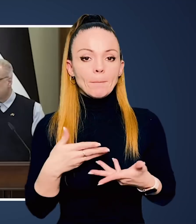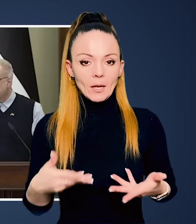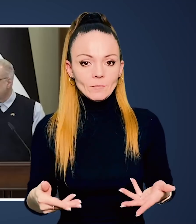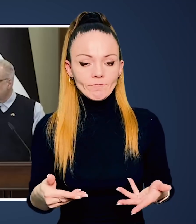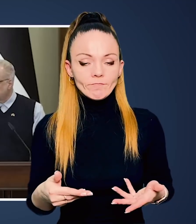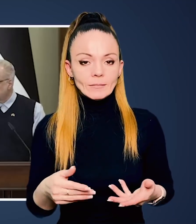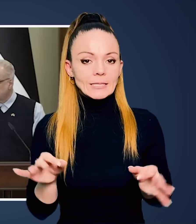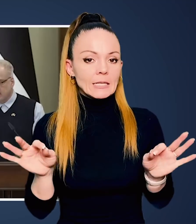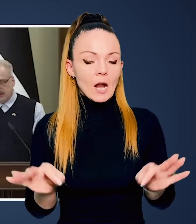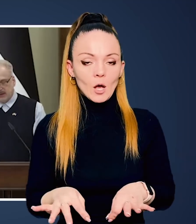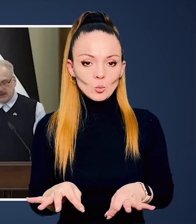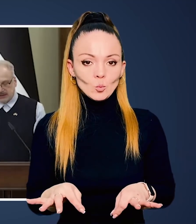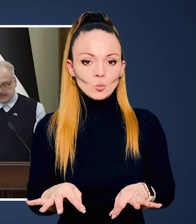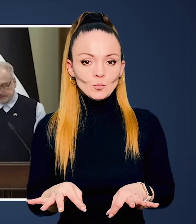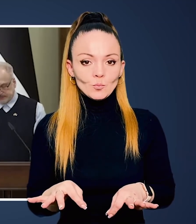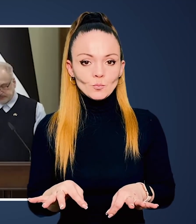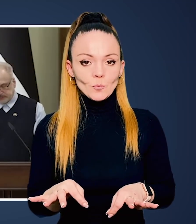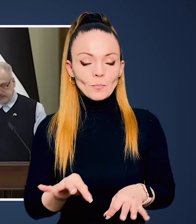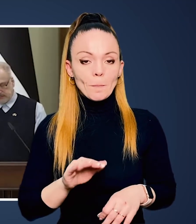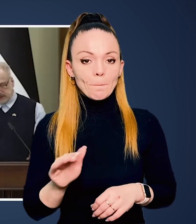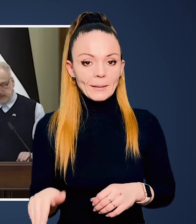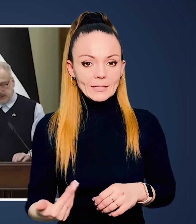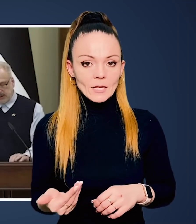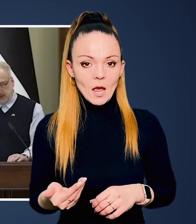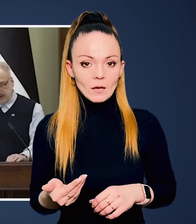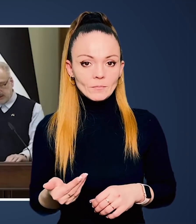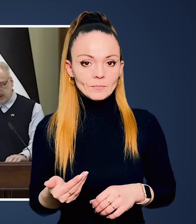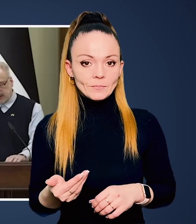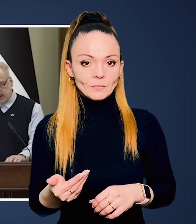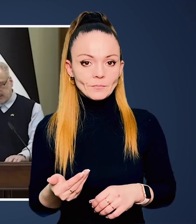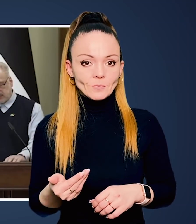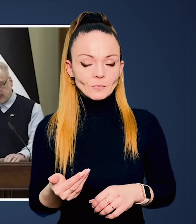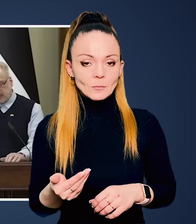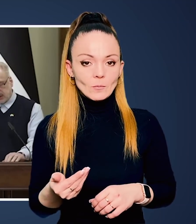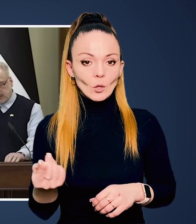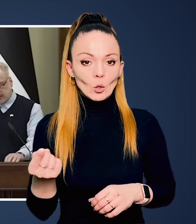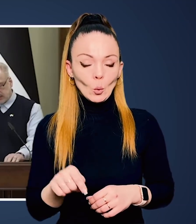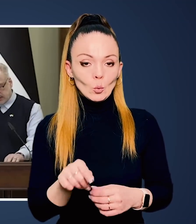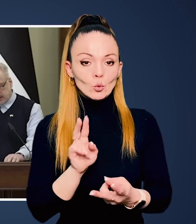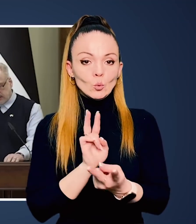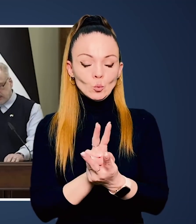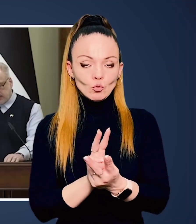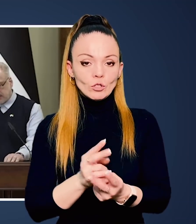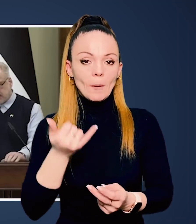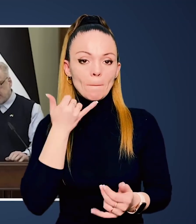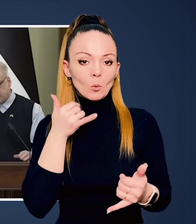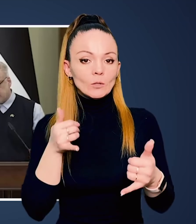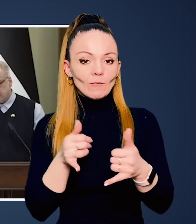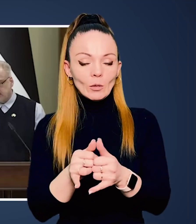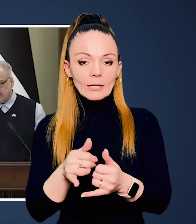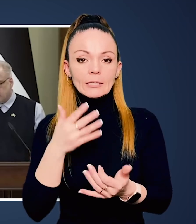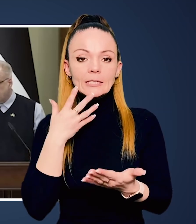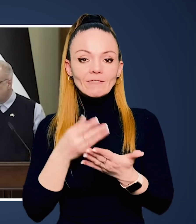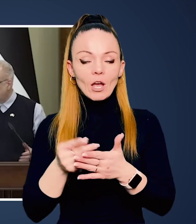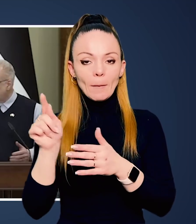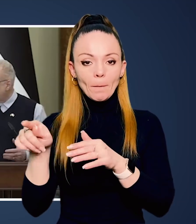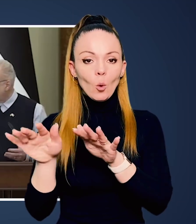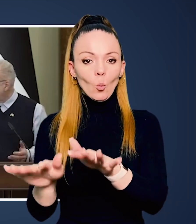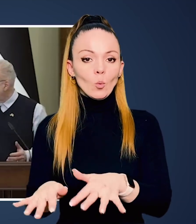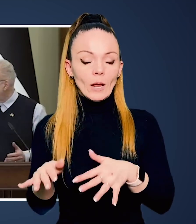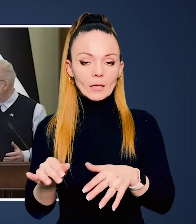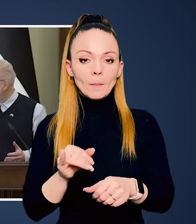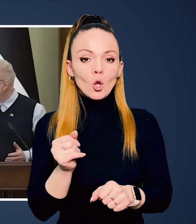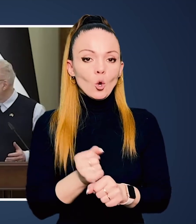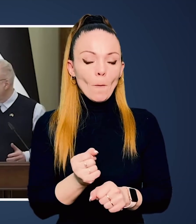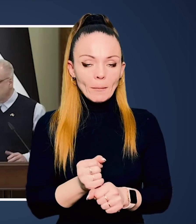І ми зразу після тої зустрічі подзвонили